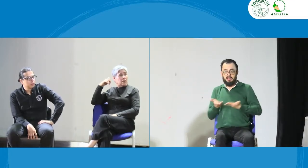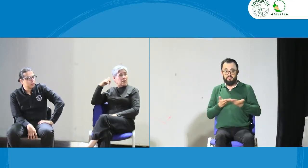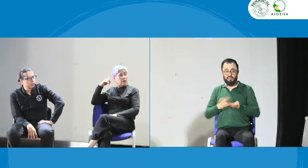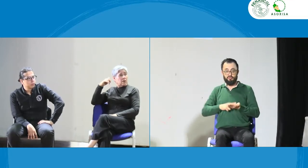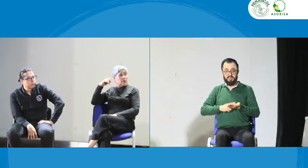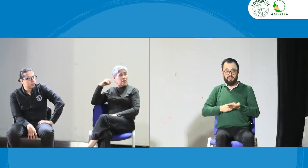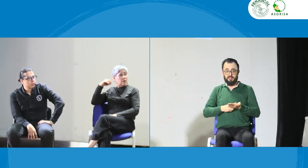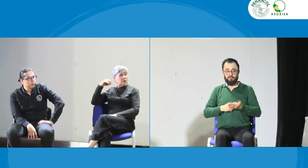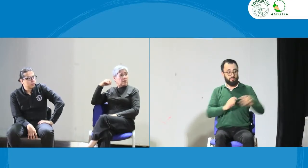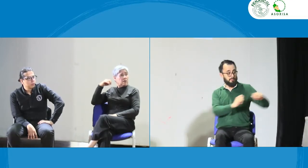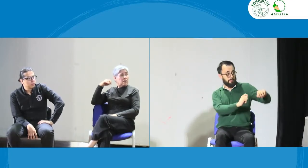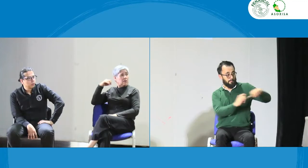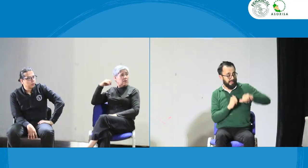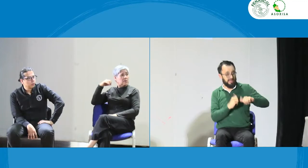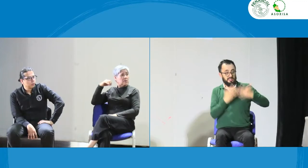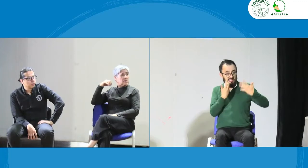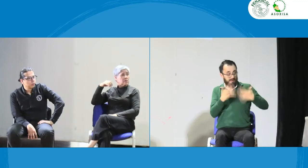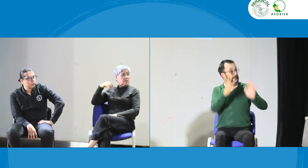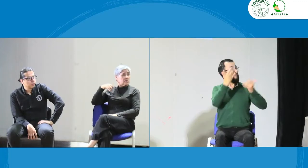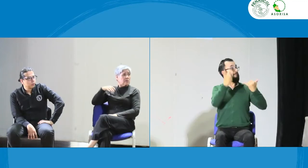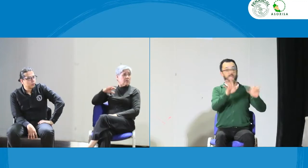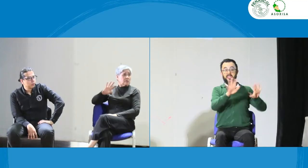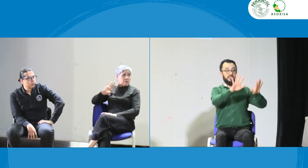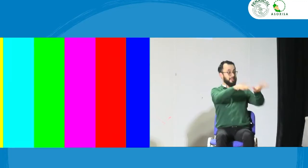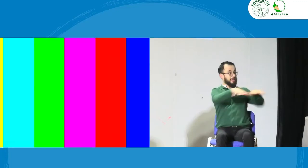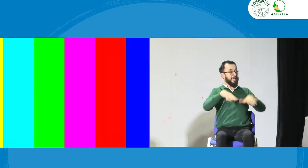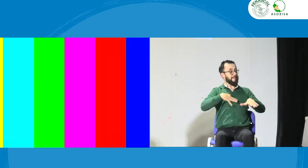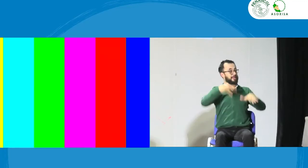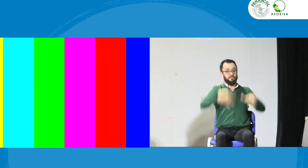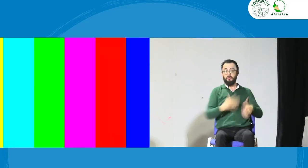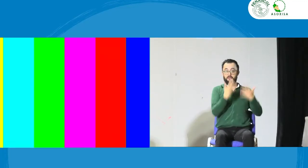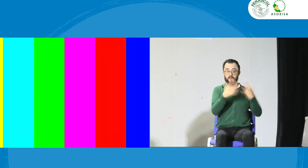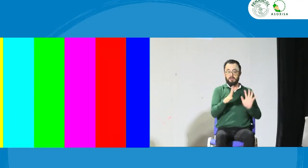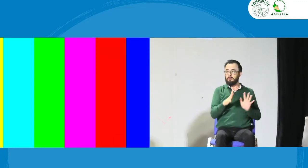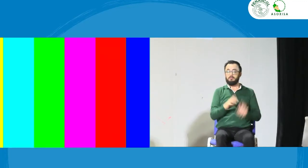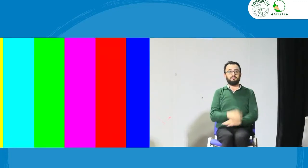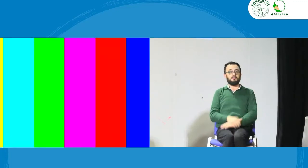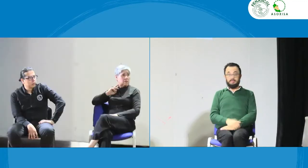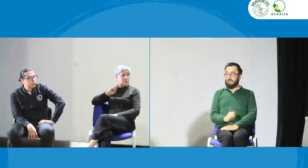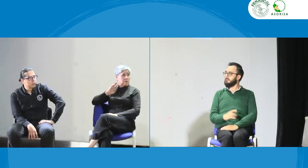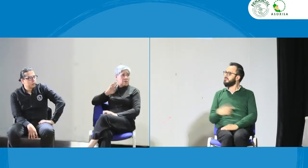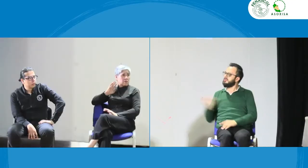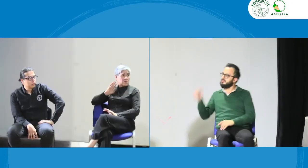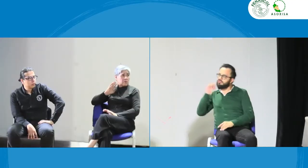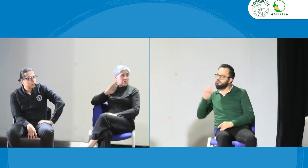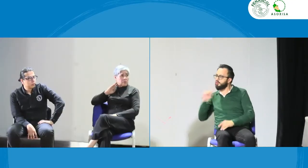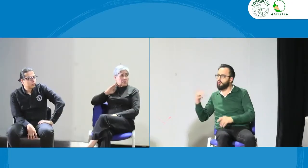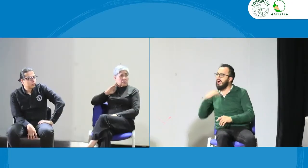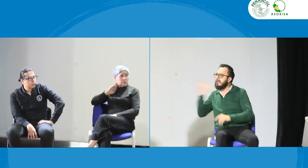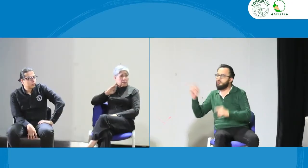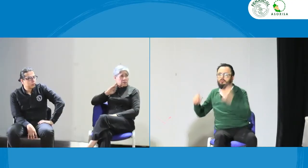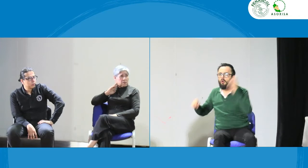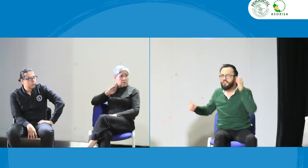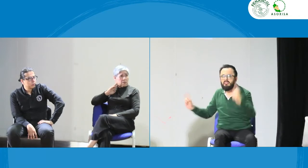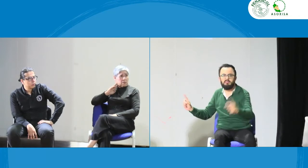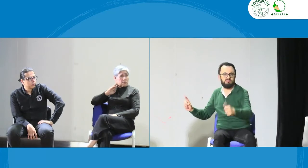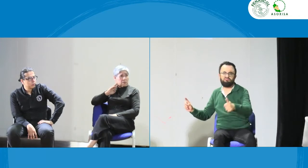que estar aquí. Y muchas veces dicen pues yo presto mi servicio de interpretación si me pagan, pero en esta clase de eventos no estoy.